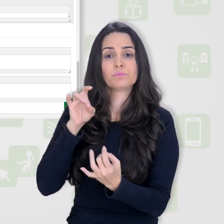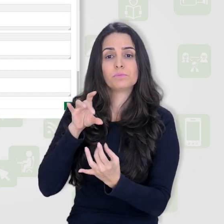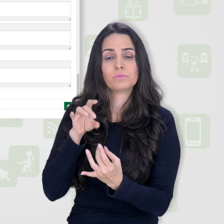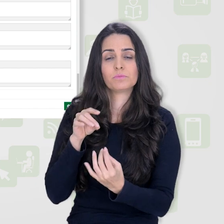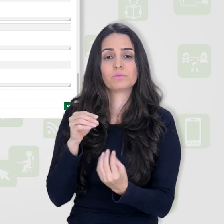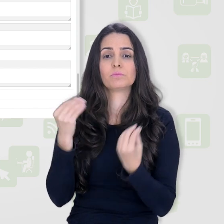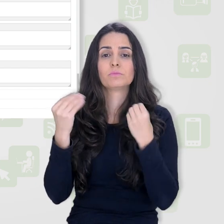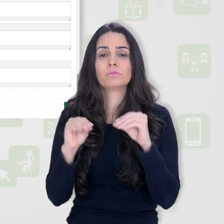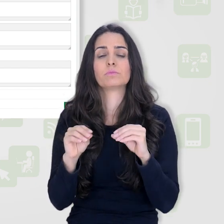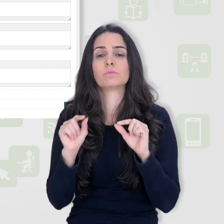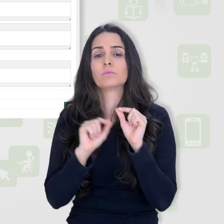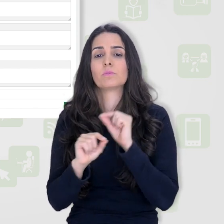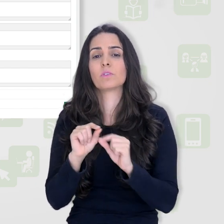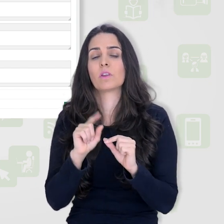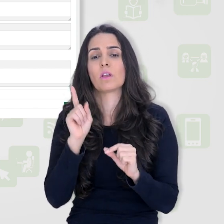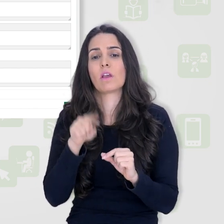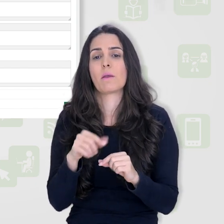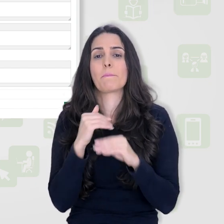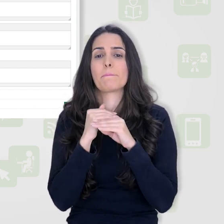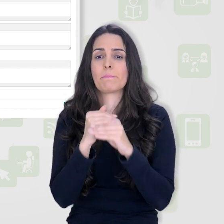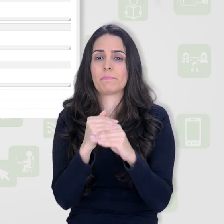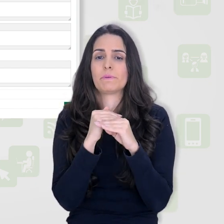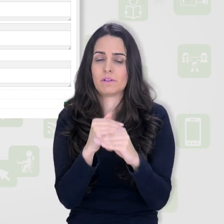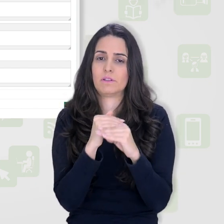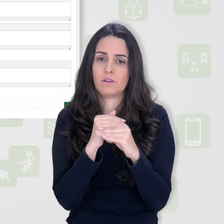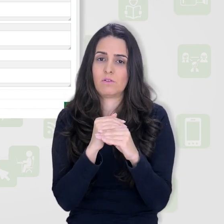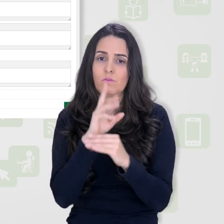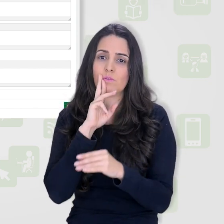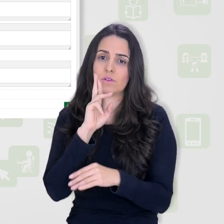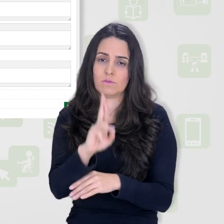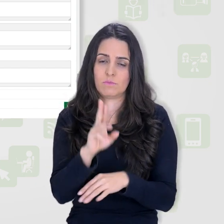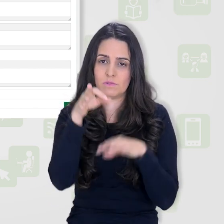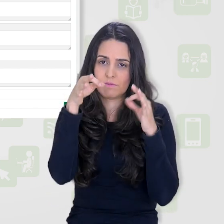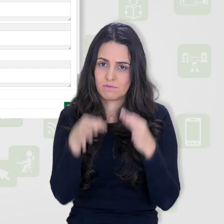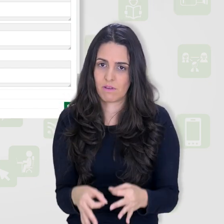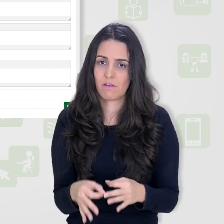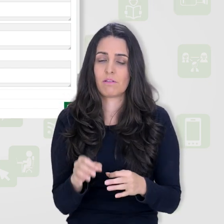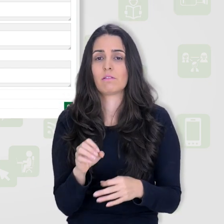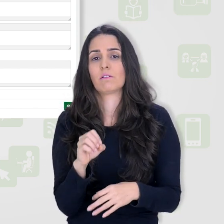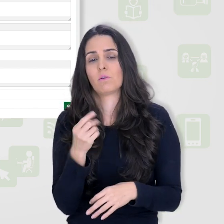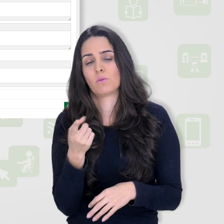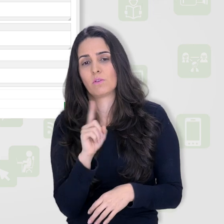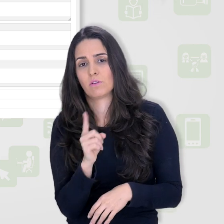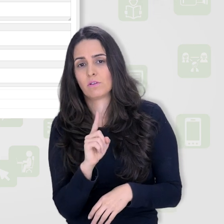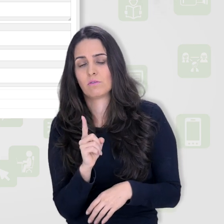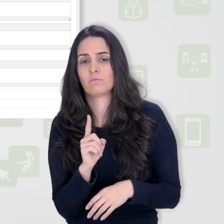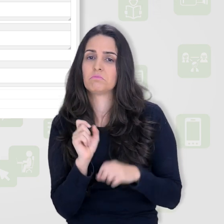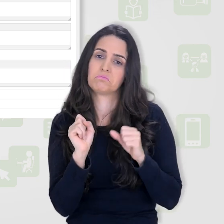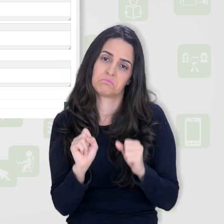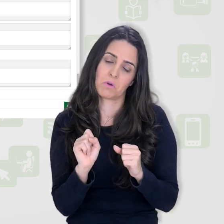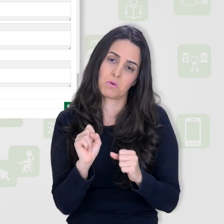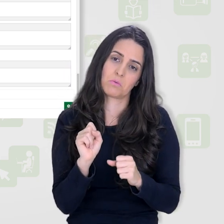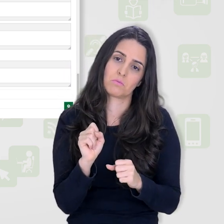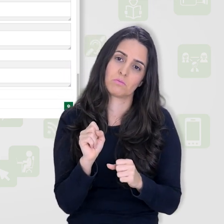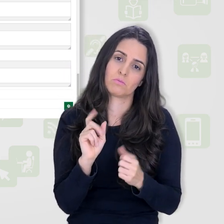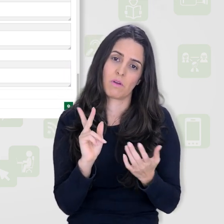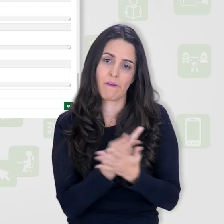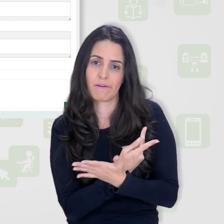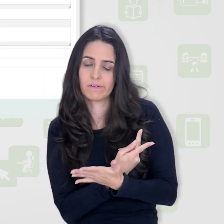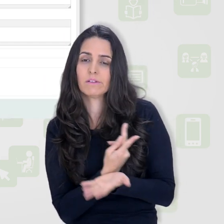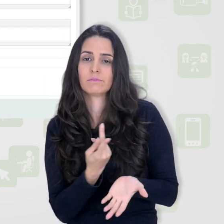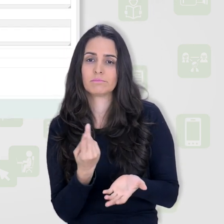feedback combinado, então, significa um feedback já padrão, que vai para a resposta correta ou parcialmente correta ou